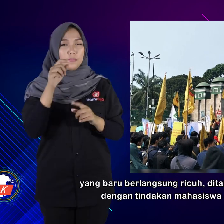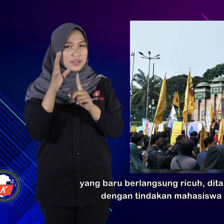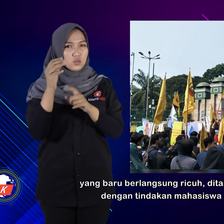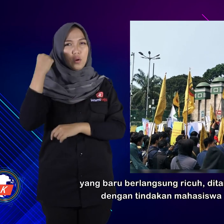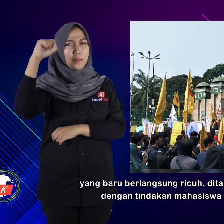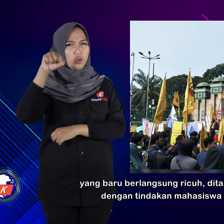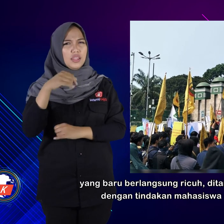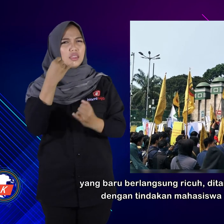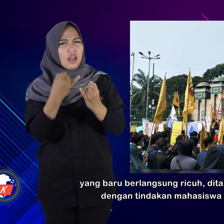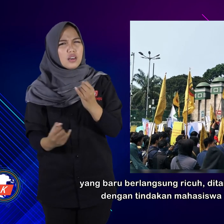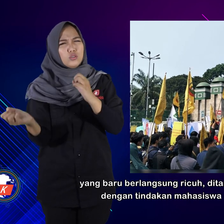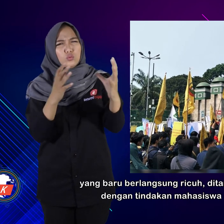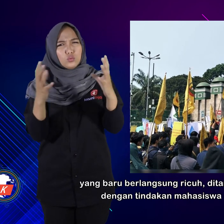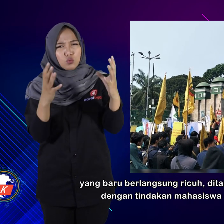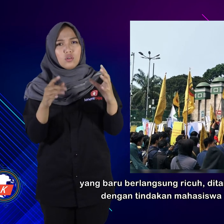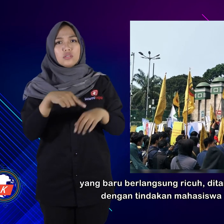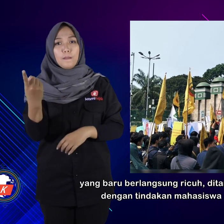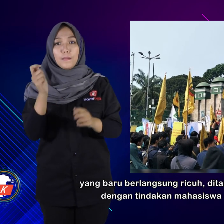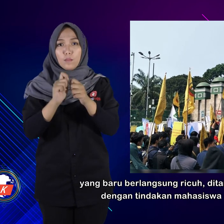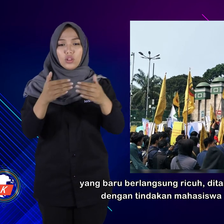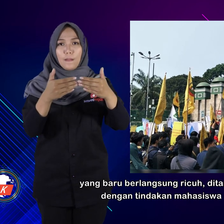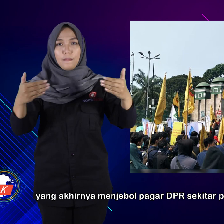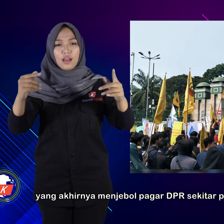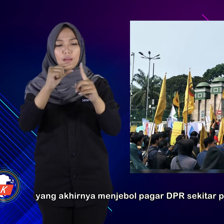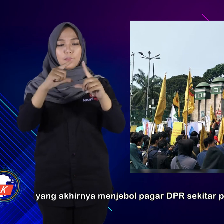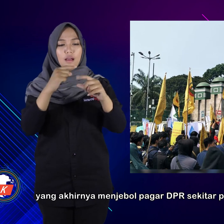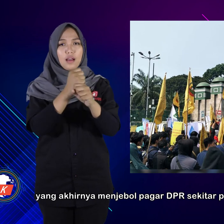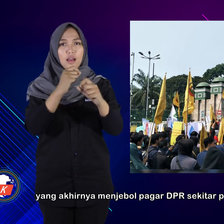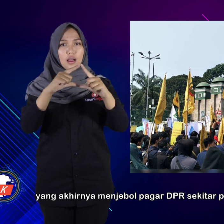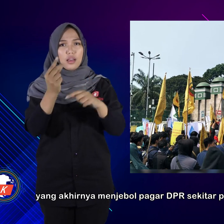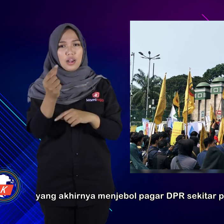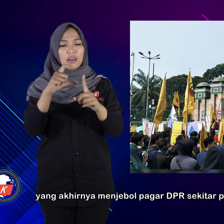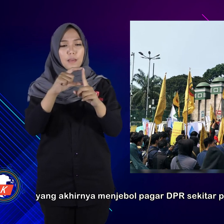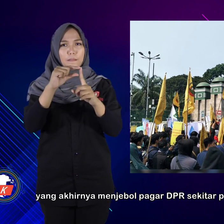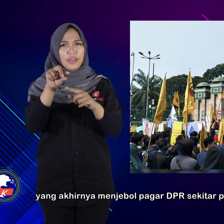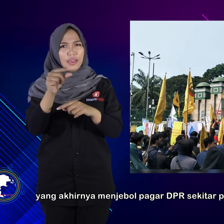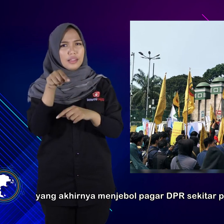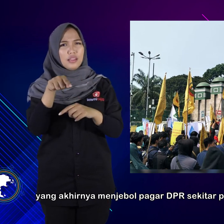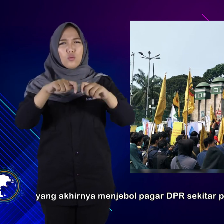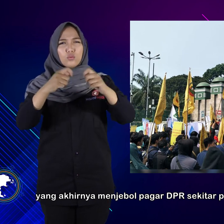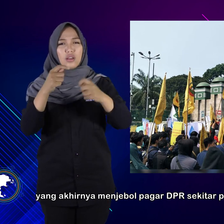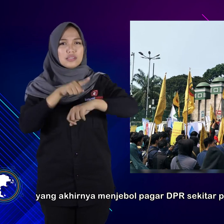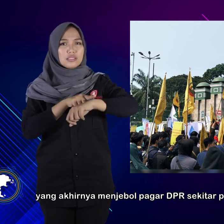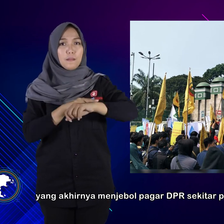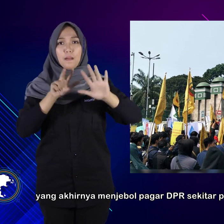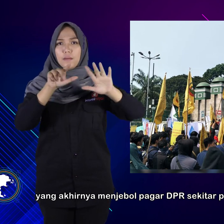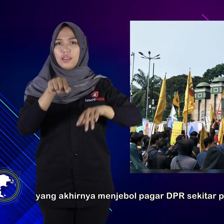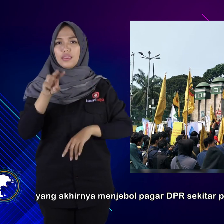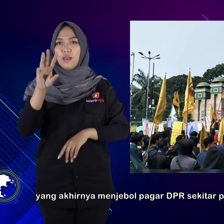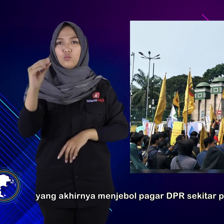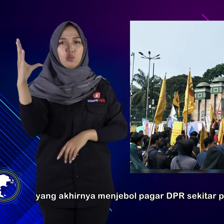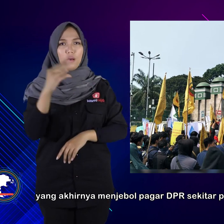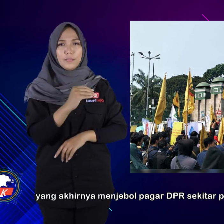Yang baru berlangsung ricu ditandai dengan tindakan mahasiswa yang akhirnya menjebol pagar DPR sekitar pukul 20.30